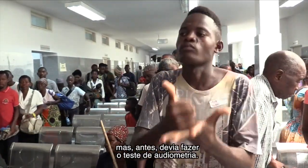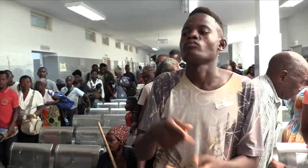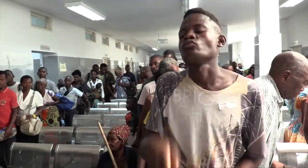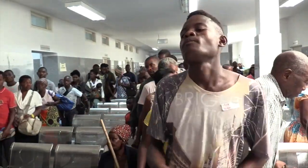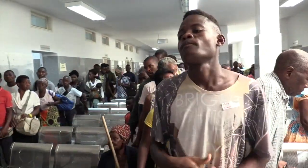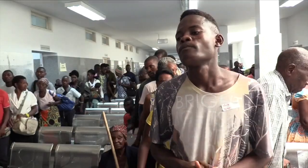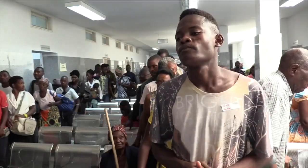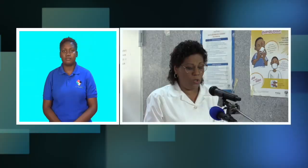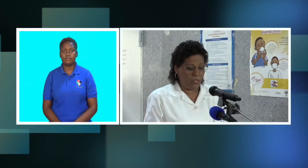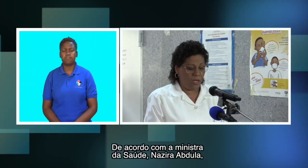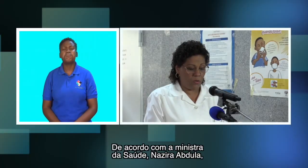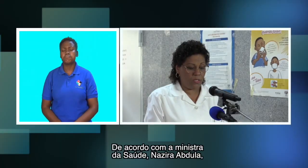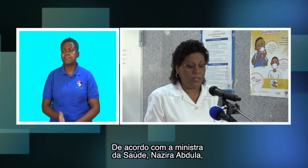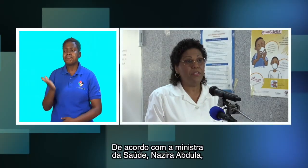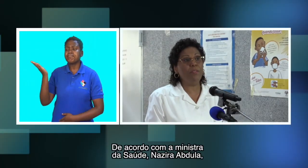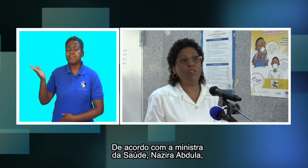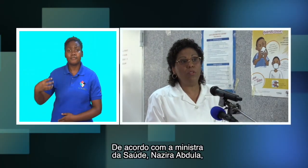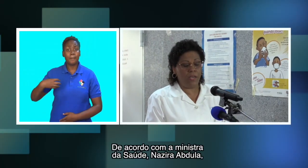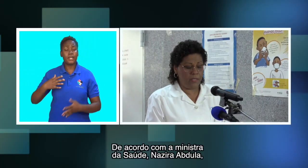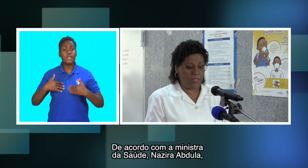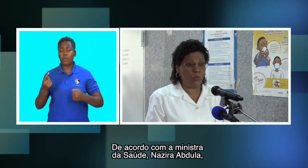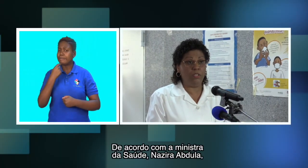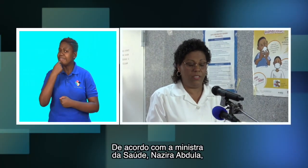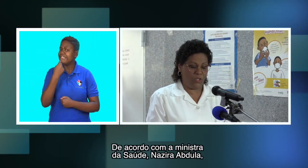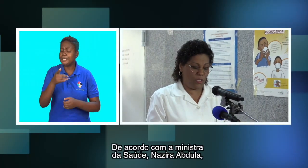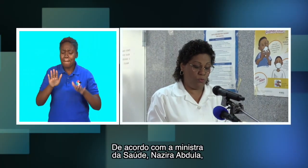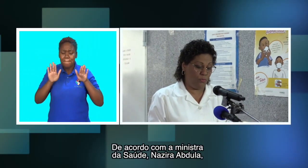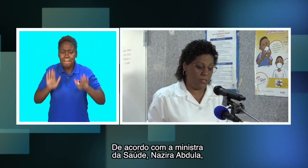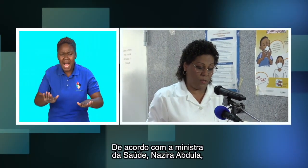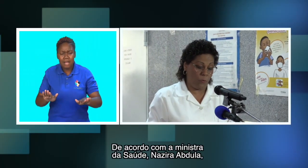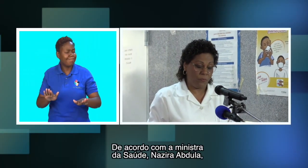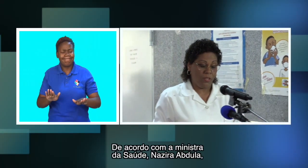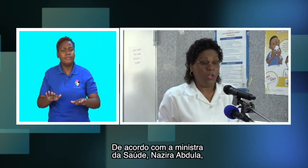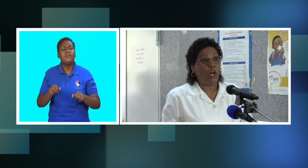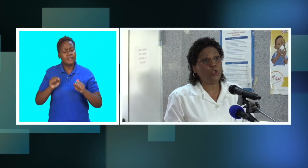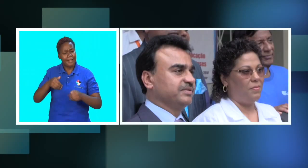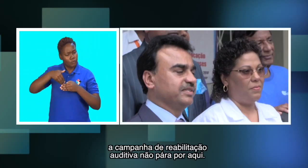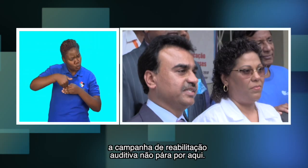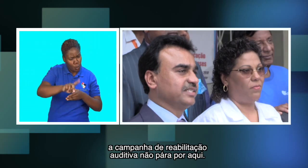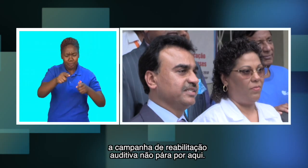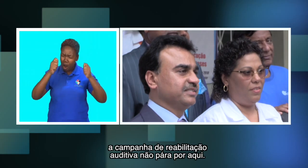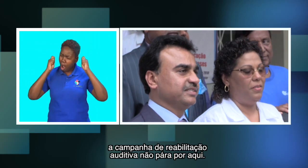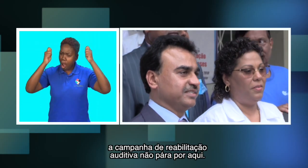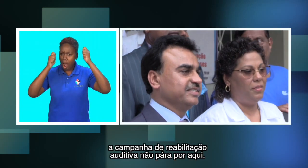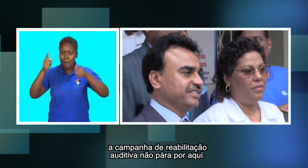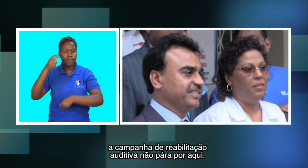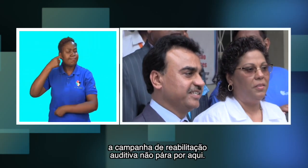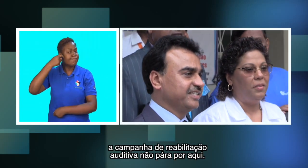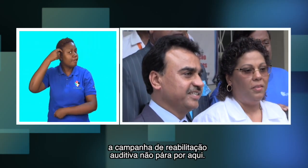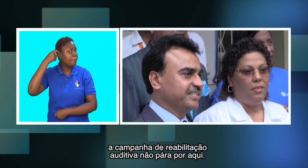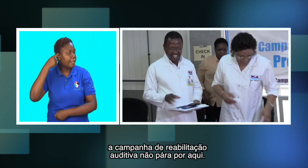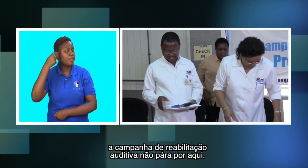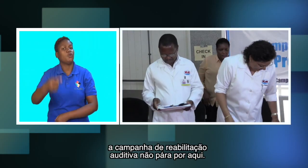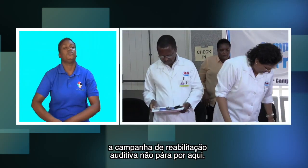audiometria. De acordo com a Ministra da Saúde, Nazir Abdullah, a campanha de reabilitação auditiva